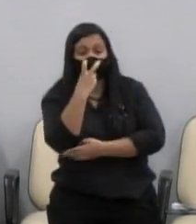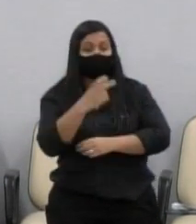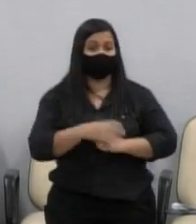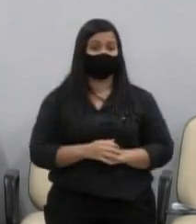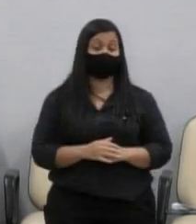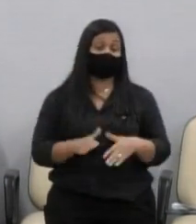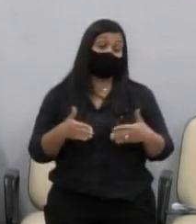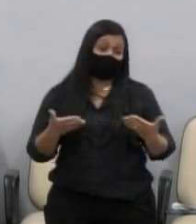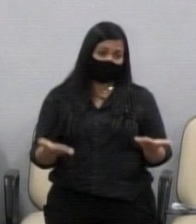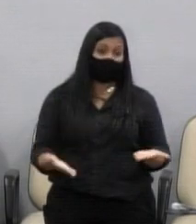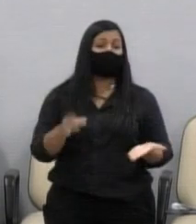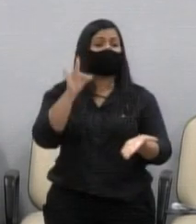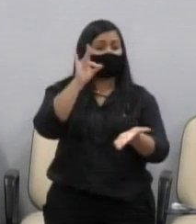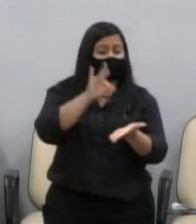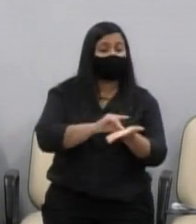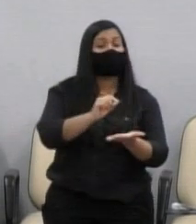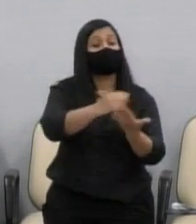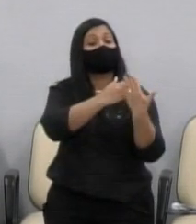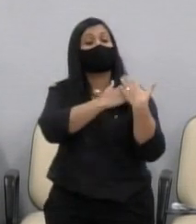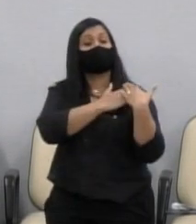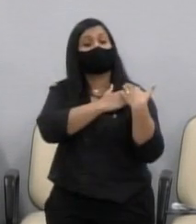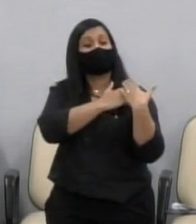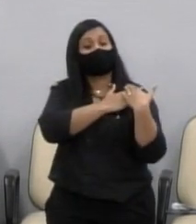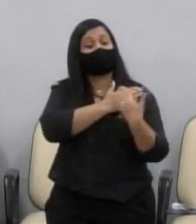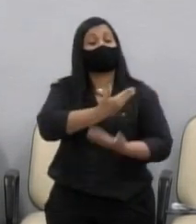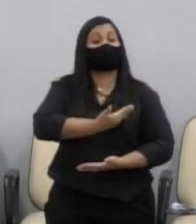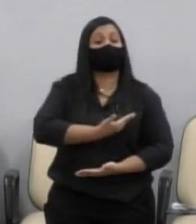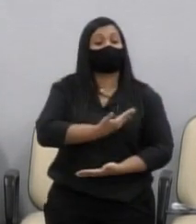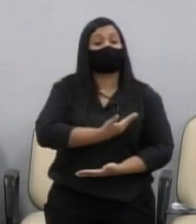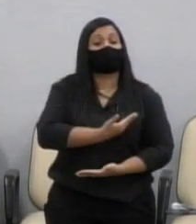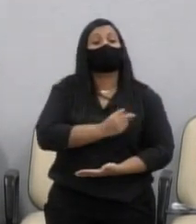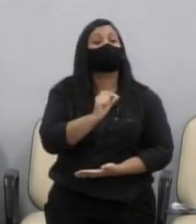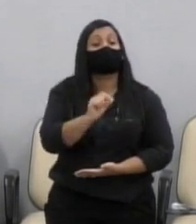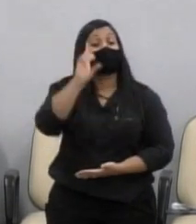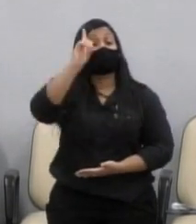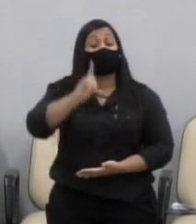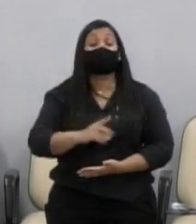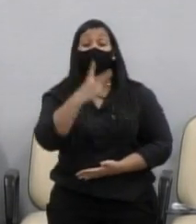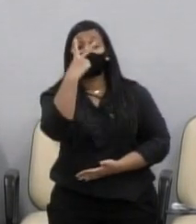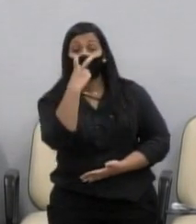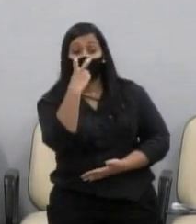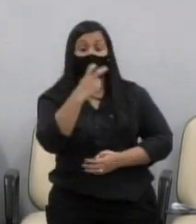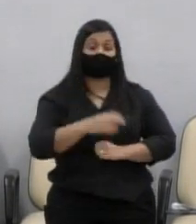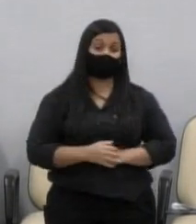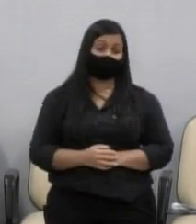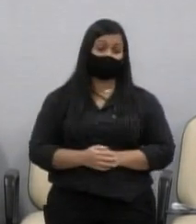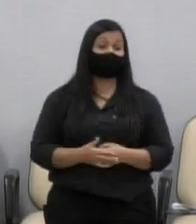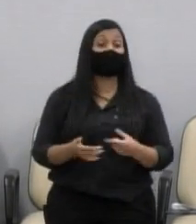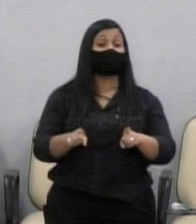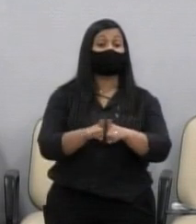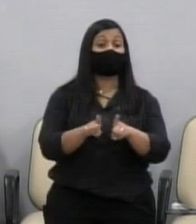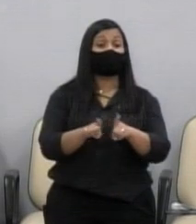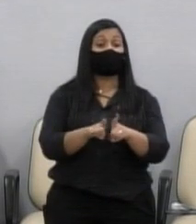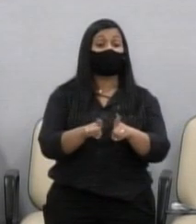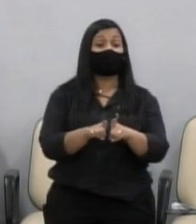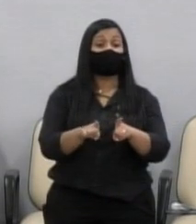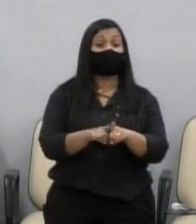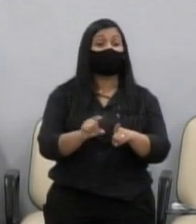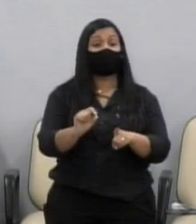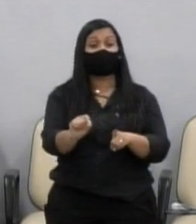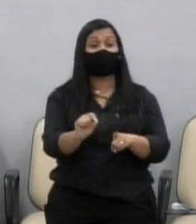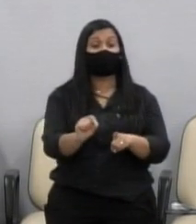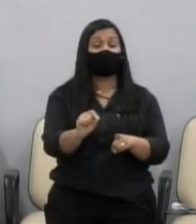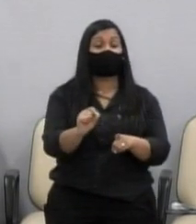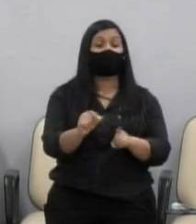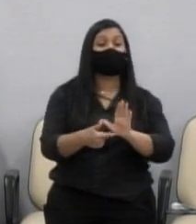Então, estou firmando esse compromisso com os meus amigos deficientes visuais. E em caráter de urgência, remarcação do solo de